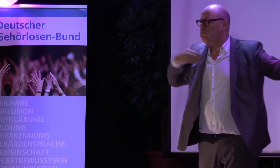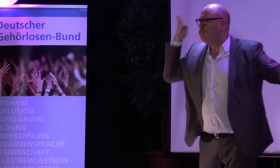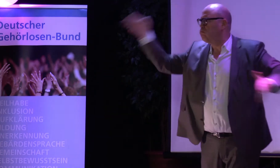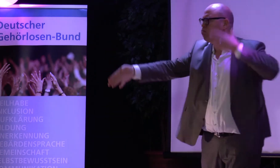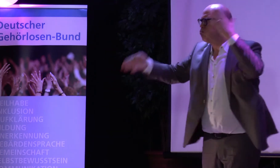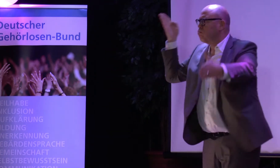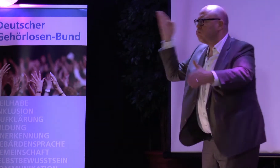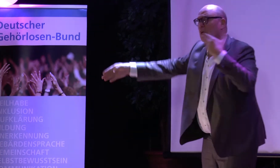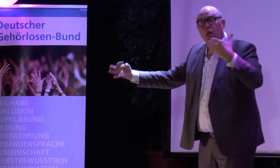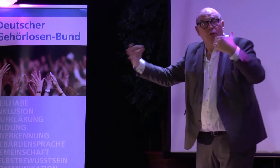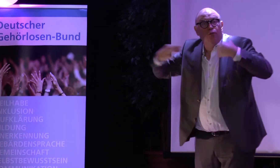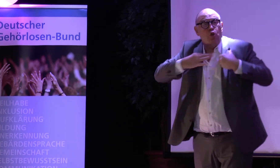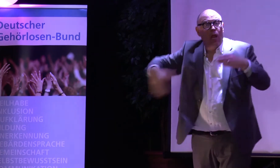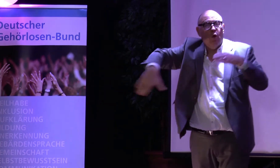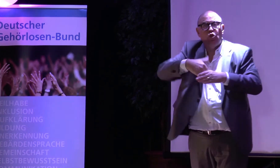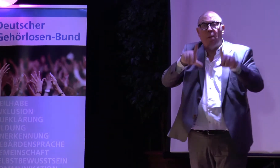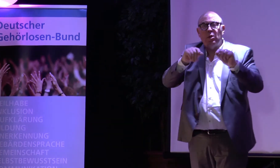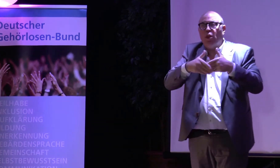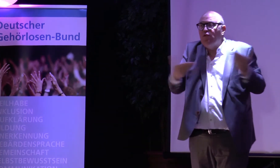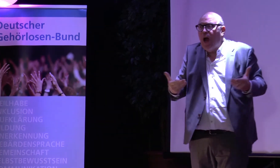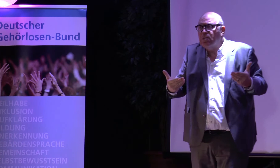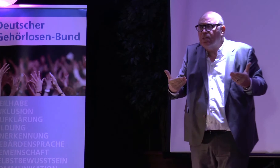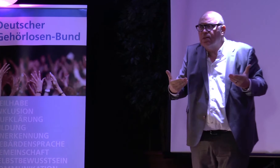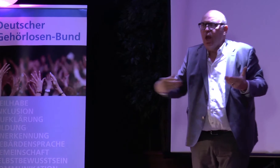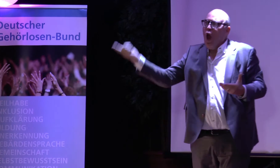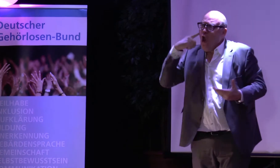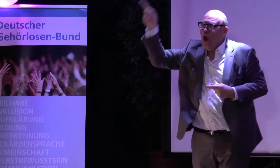Die Gesellschaft ist offen für uns. Wir können vieles machen.